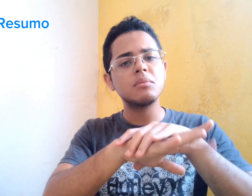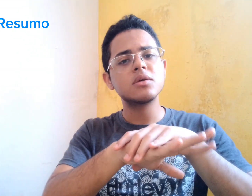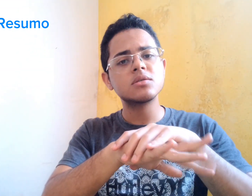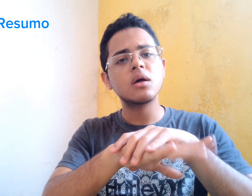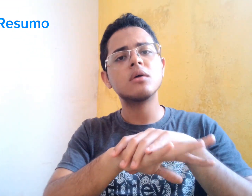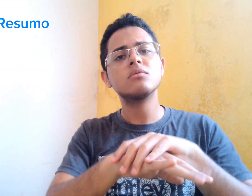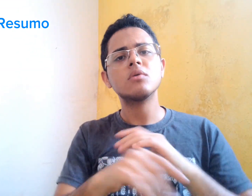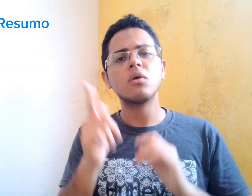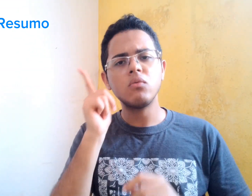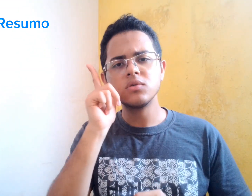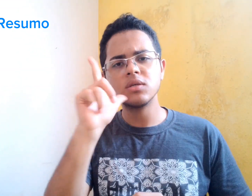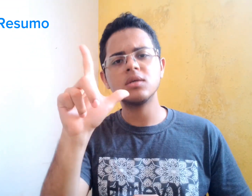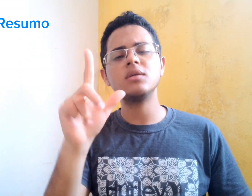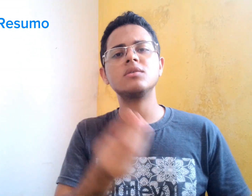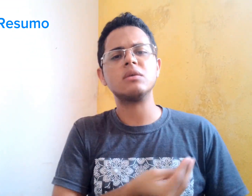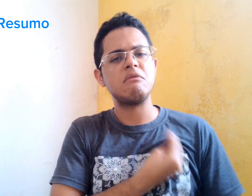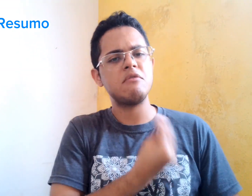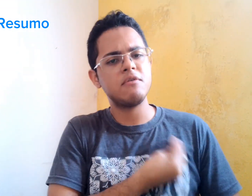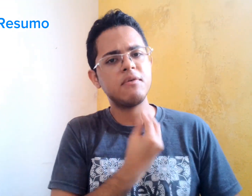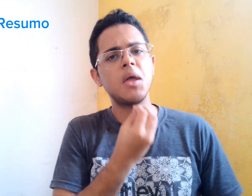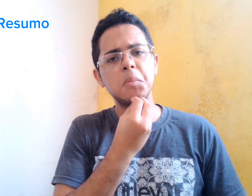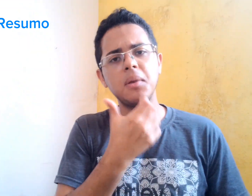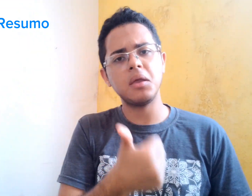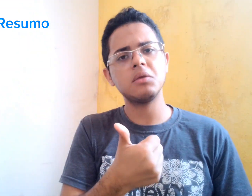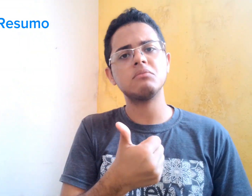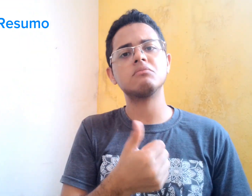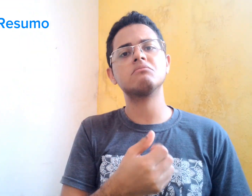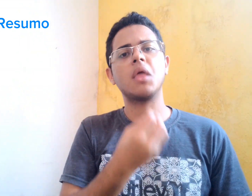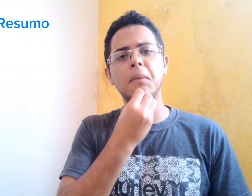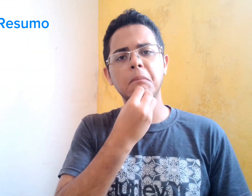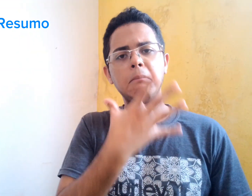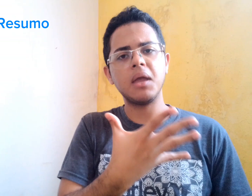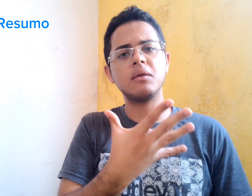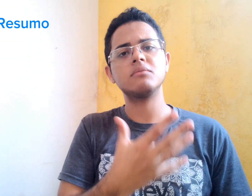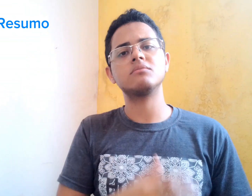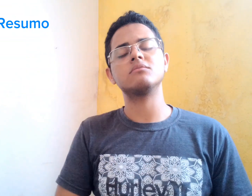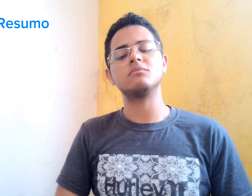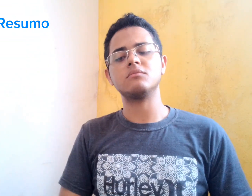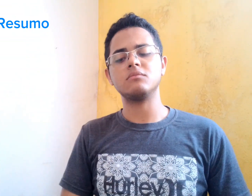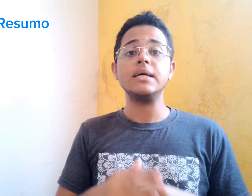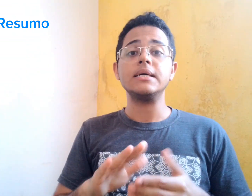Aprendesse a Libra Stati... Para que ela tivesse uma boa vida.